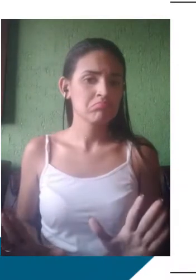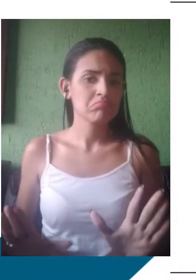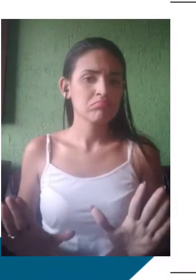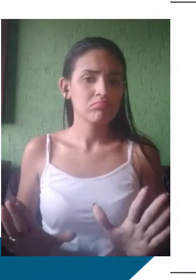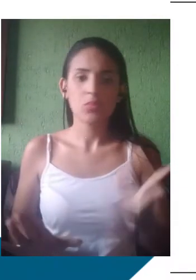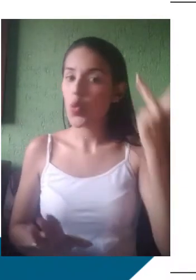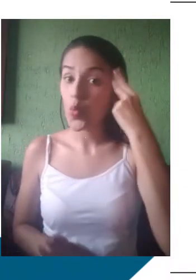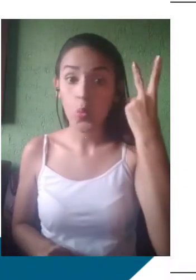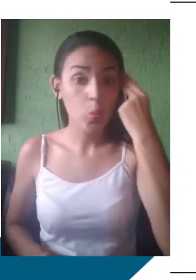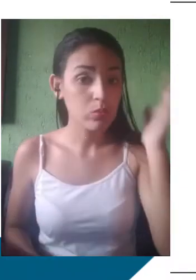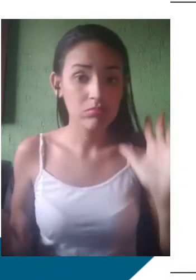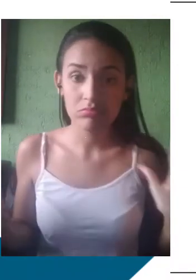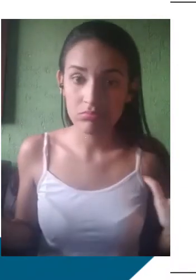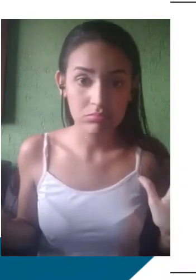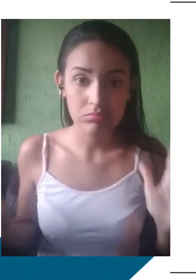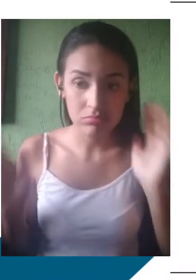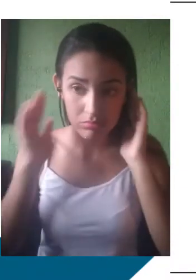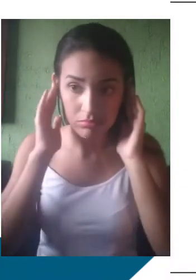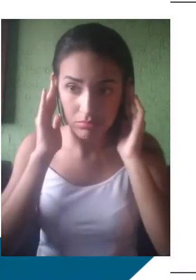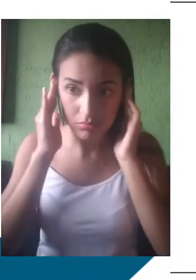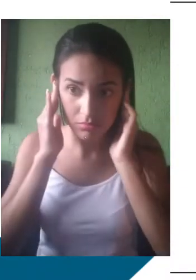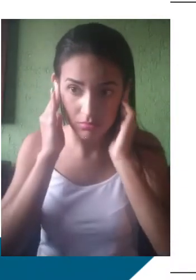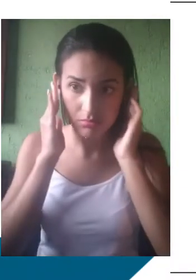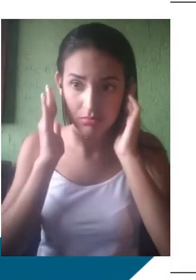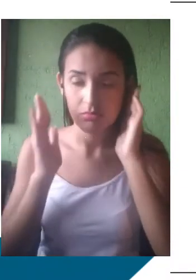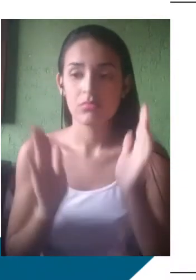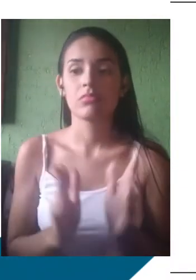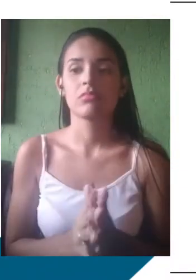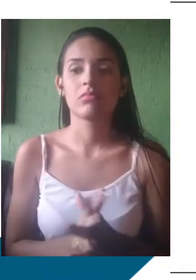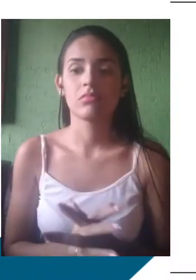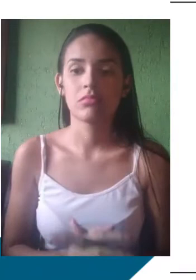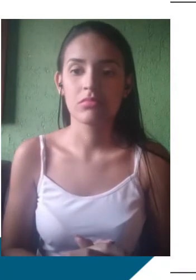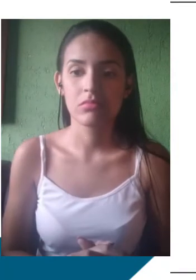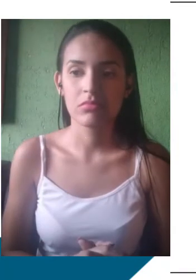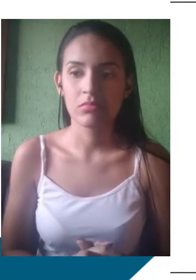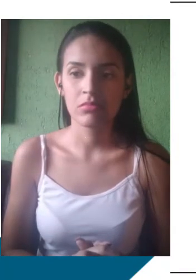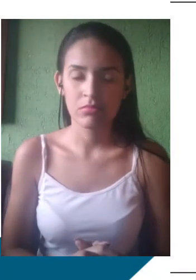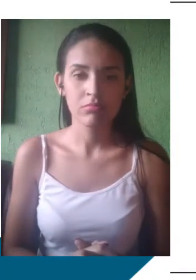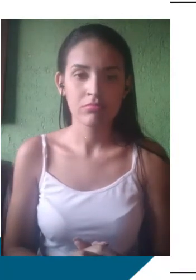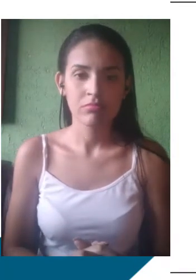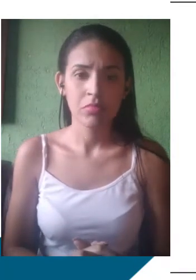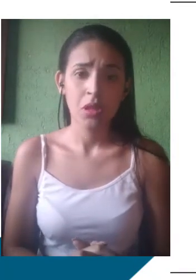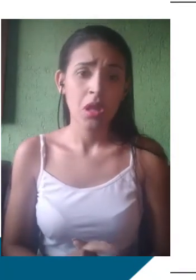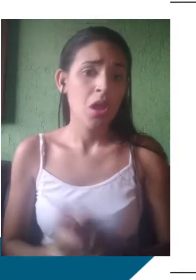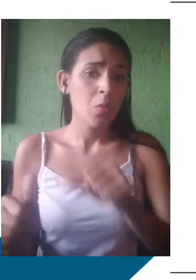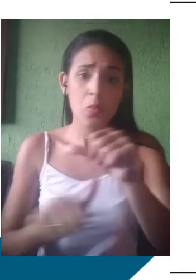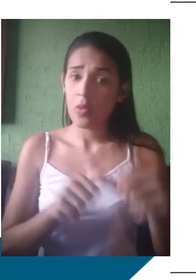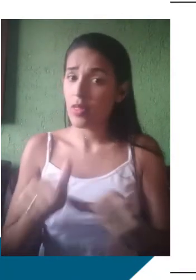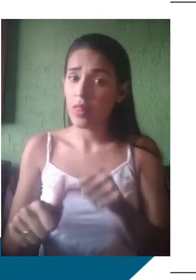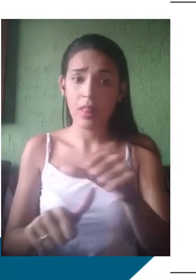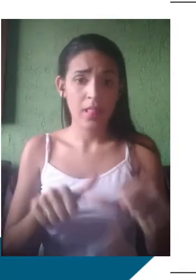uma como padrão é uma questão de escolha e tem a ver com questões sociais, e não por uma questão de qualidade